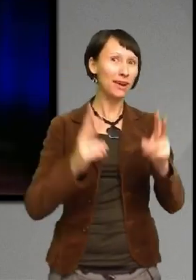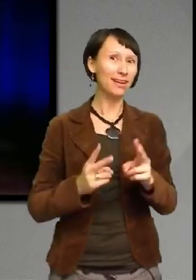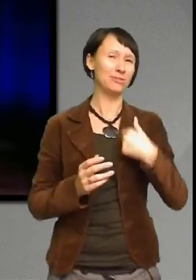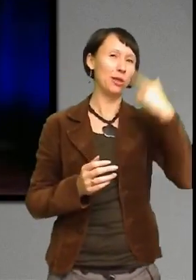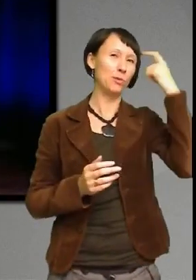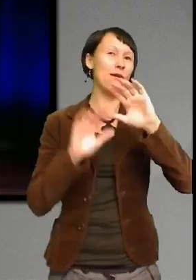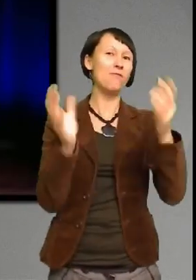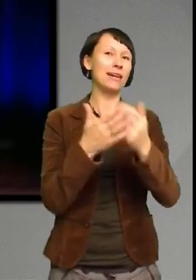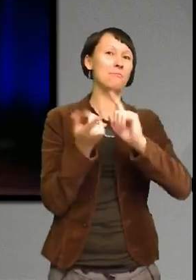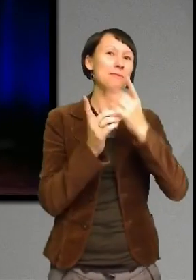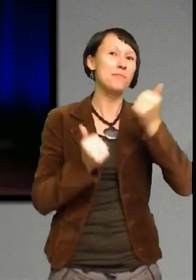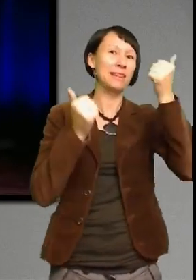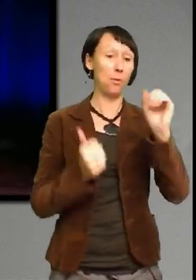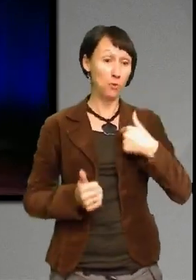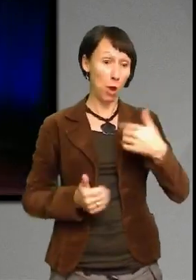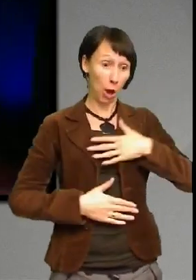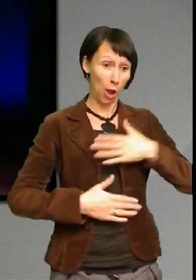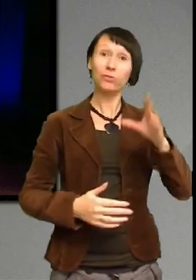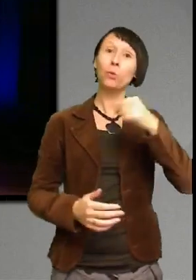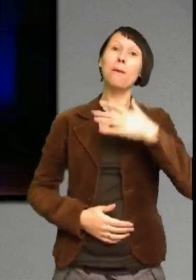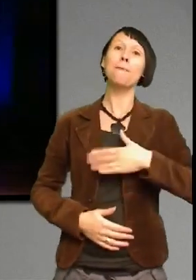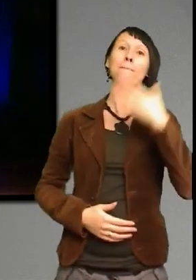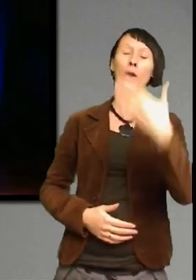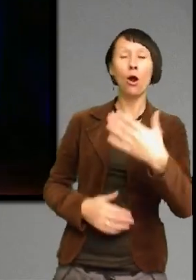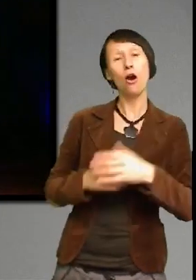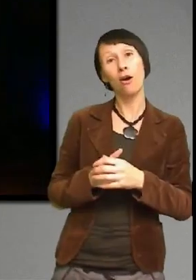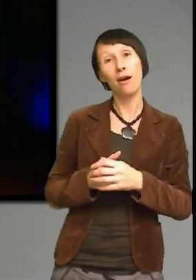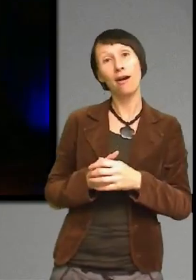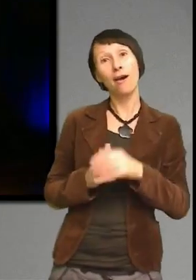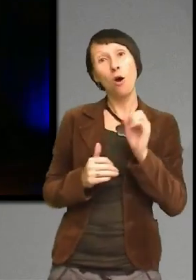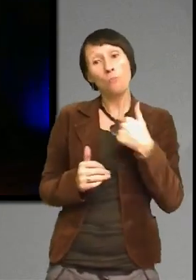oftast bra. Och om man inte mår bra så mår man oftast bättre av att ge och ta emot leenden.